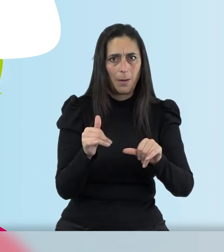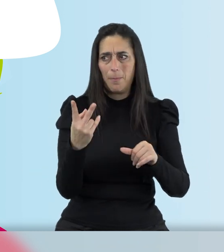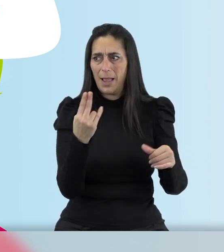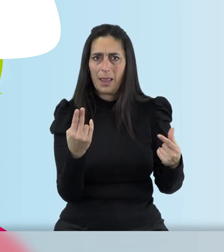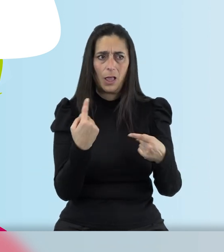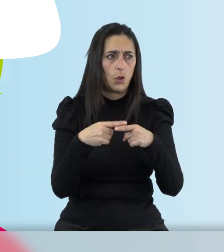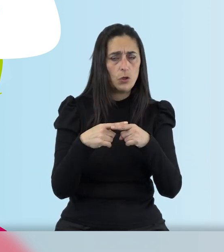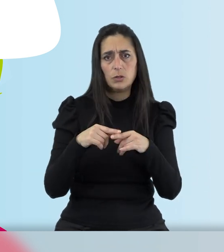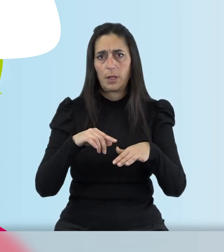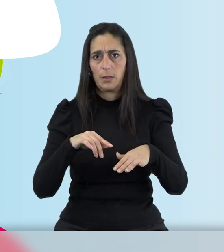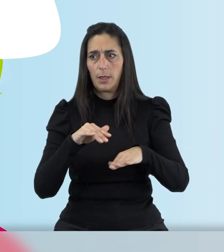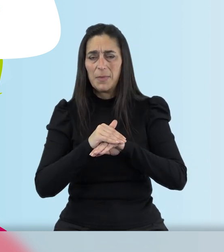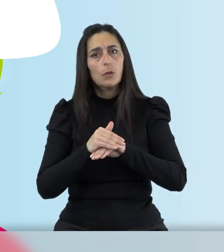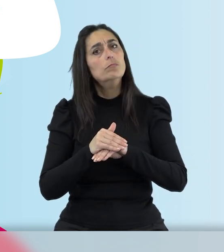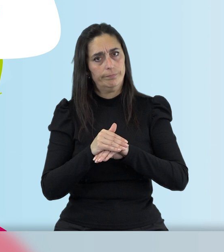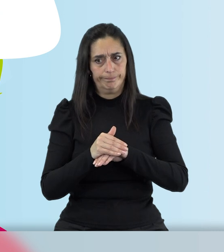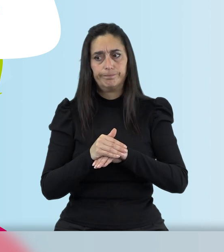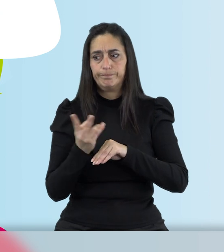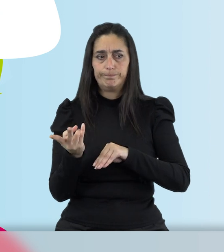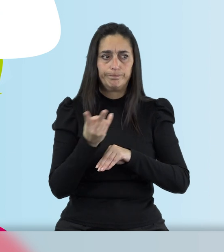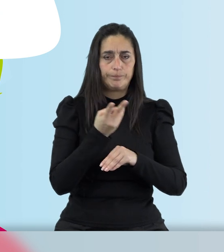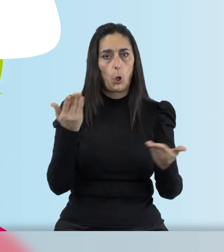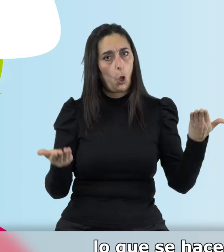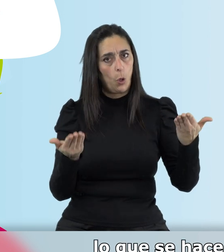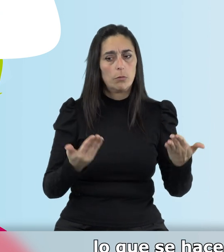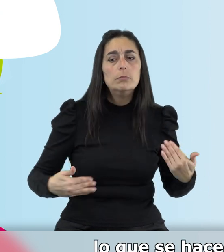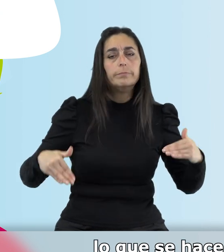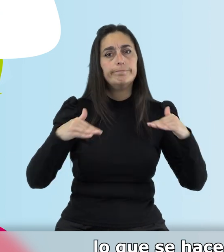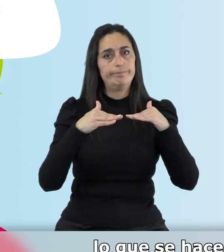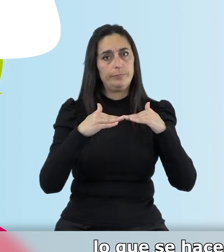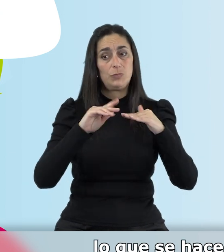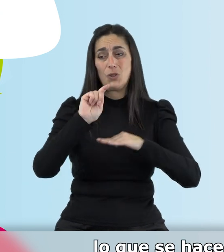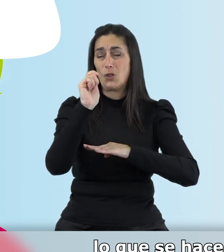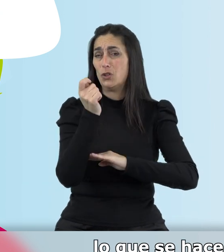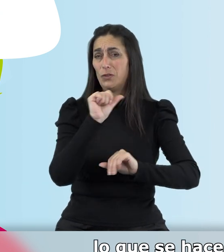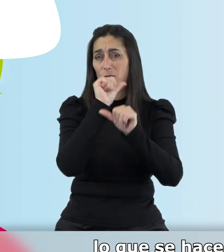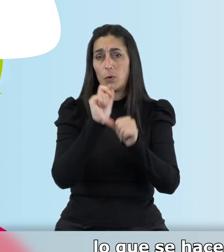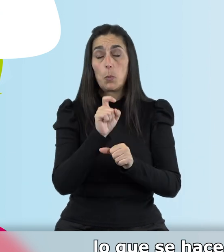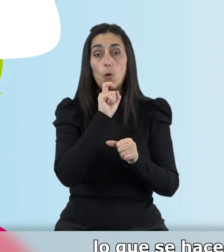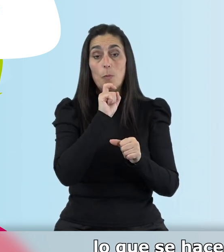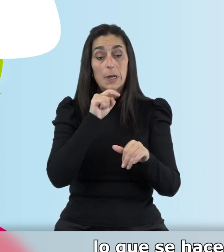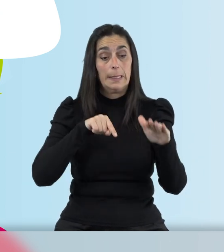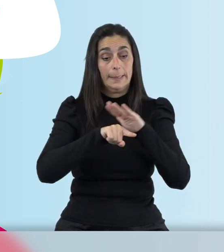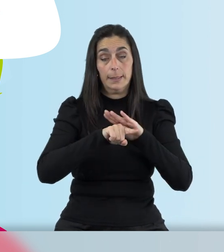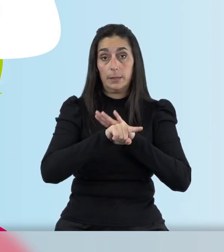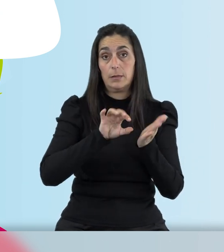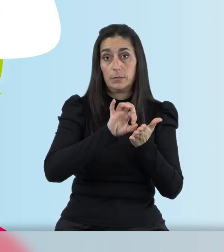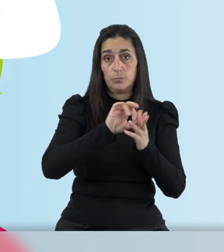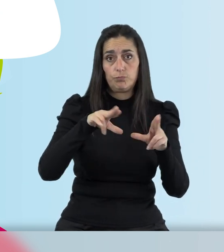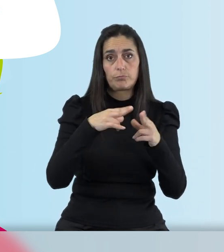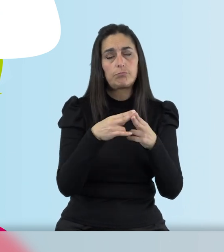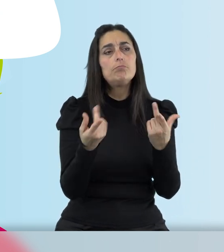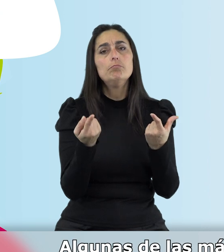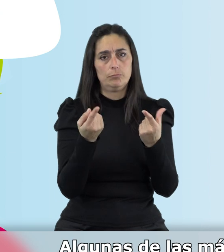con amigos. Bien, para conseguir todo esto, lo que se hace a través de la gerencia de servicios sociales son